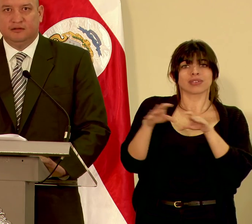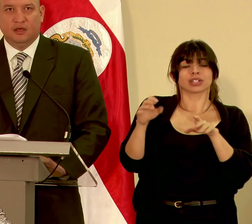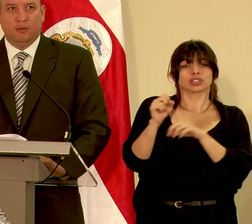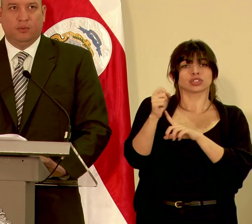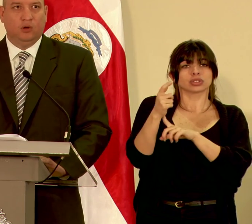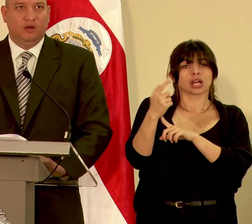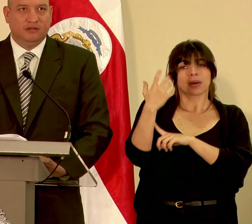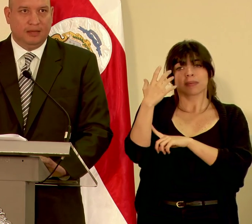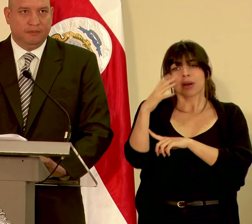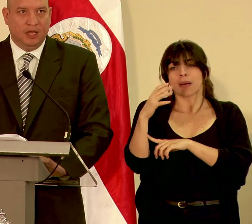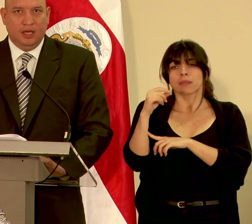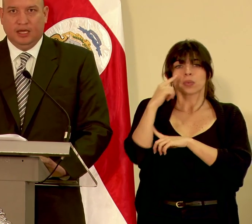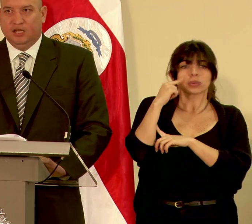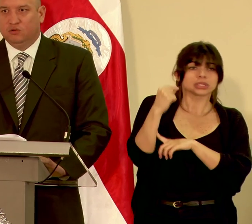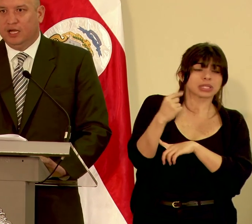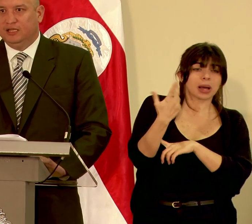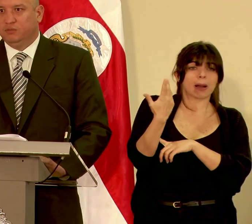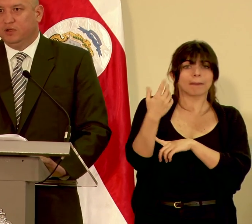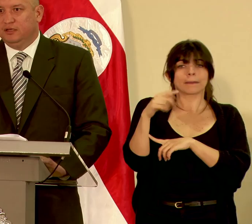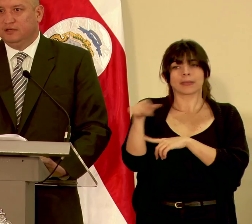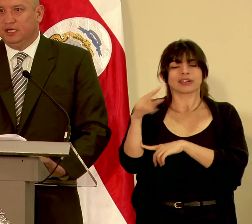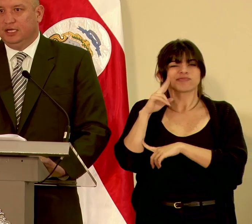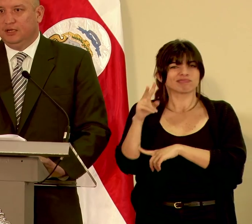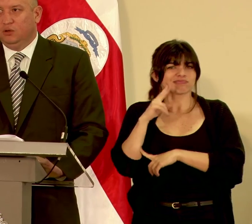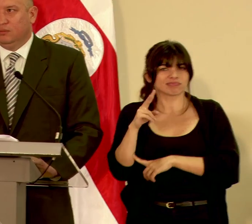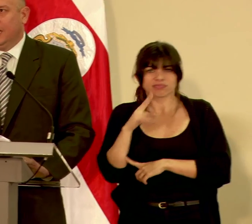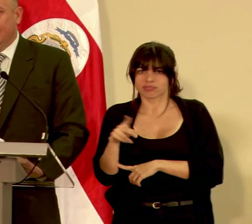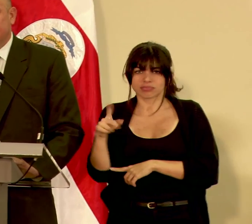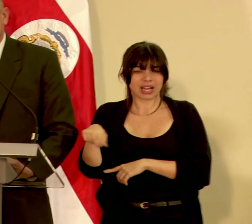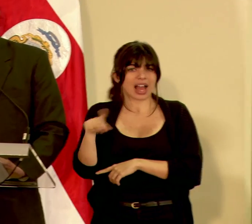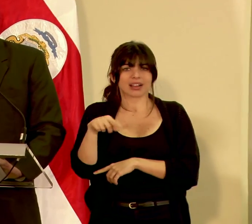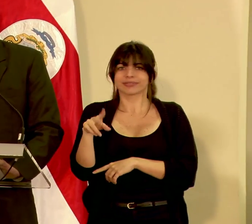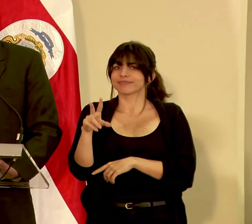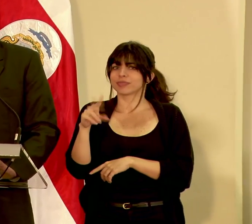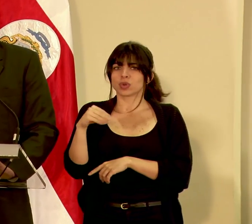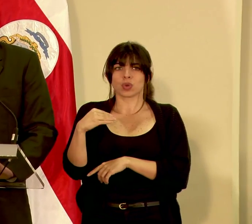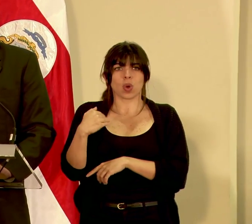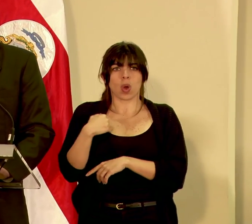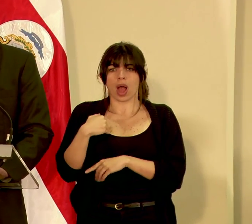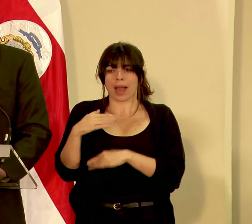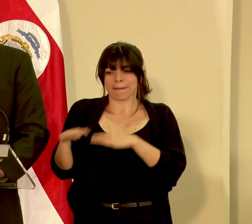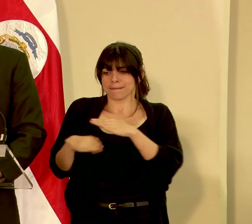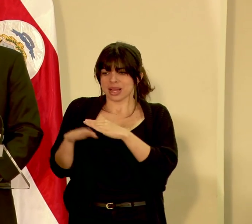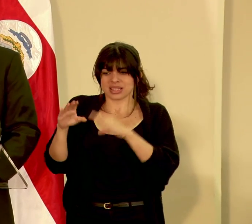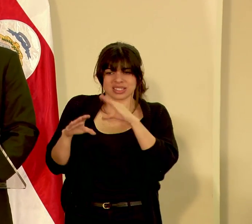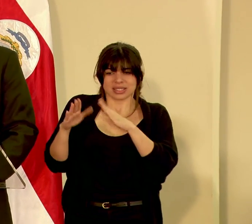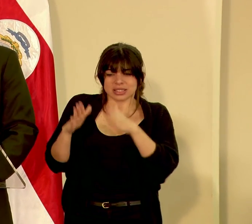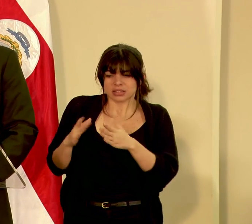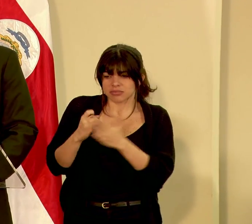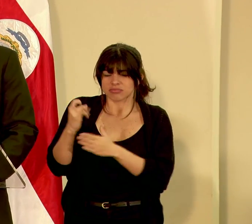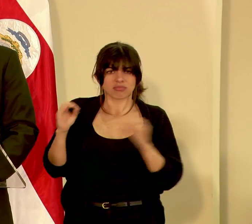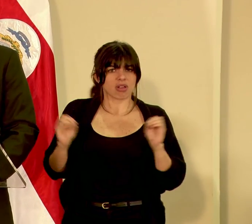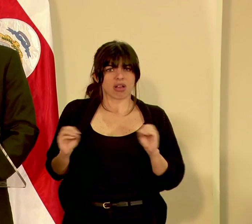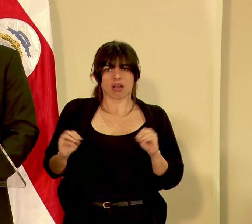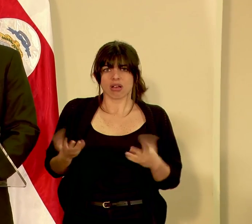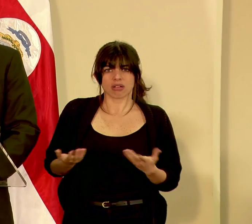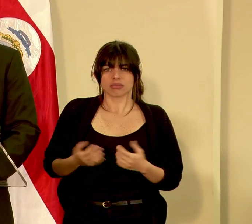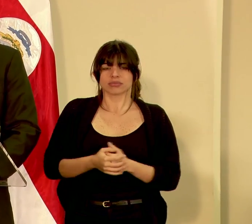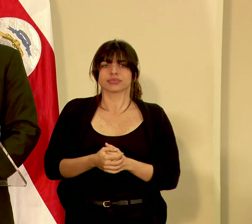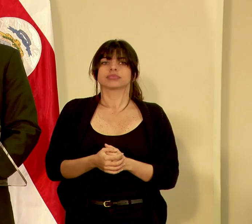sociales por WhatsApp las cuales pues carecen de todo fundamento científico e